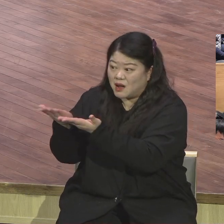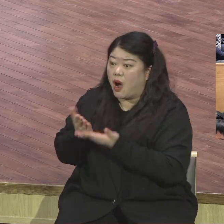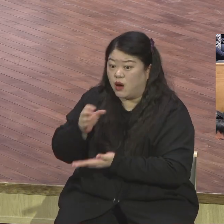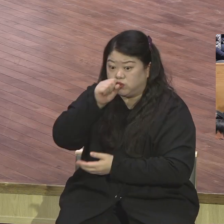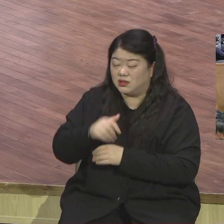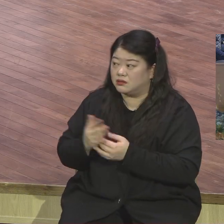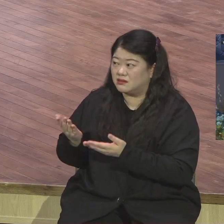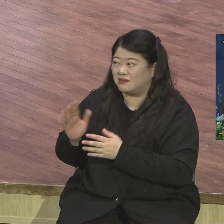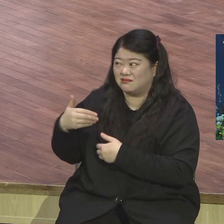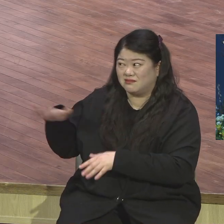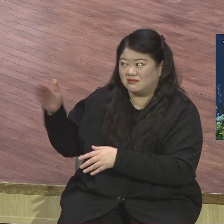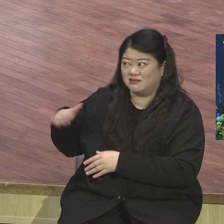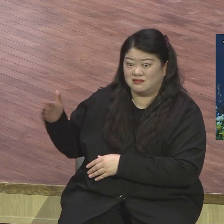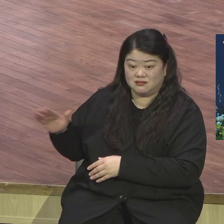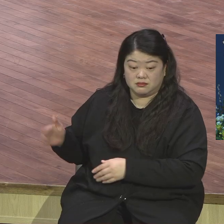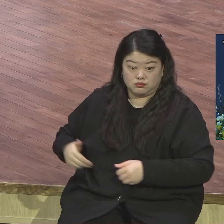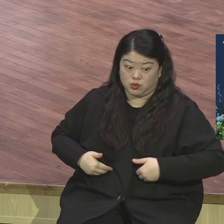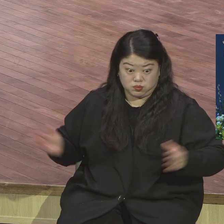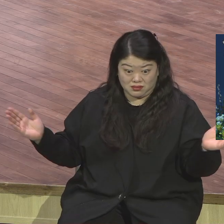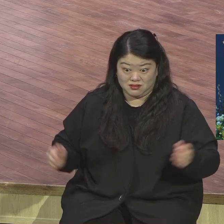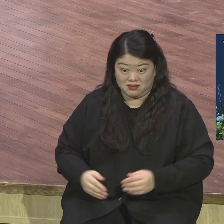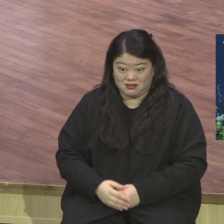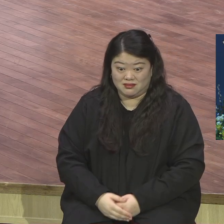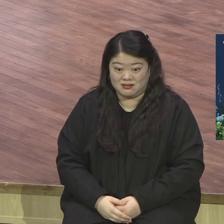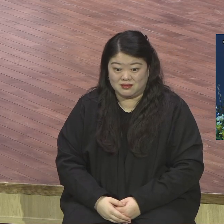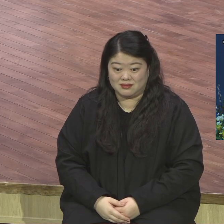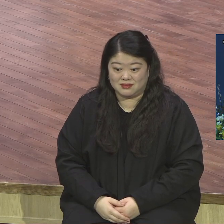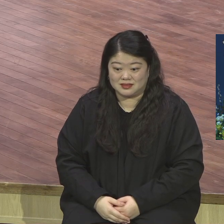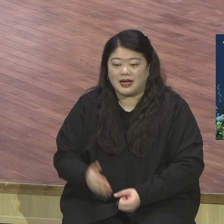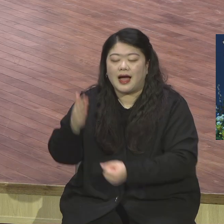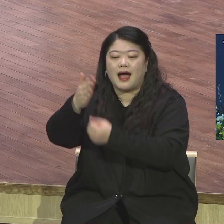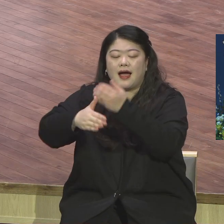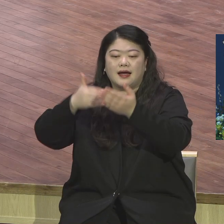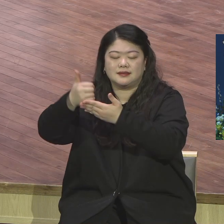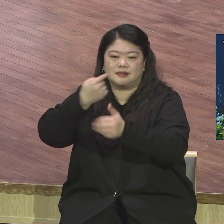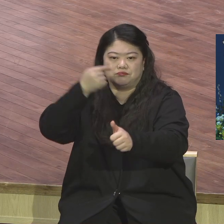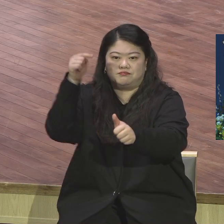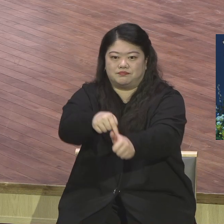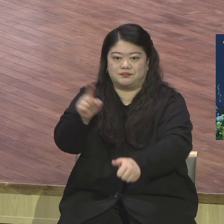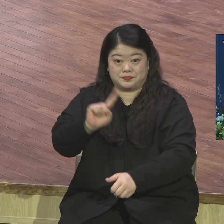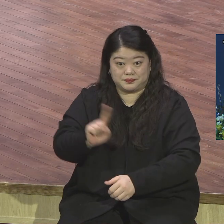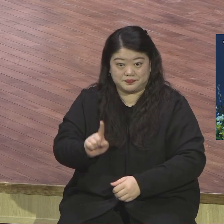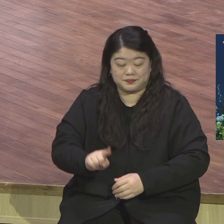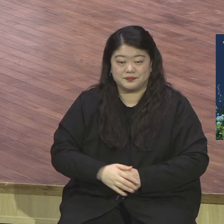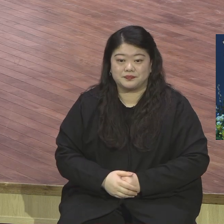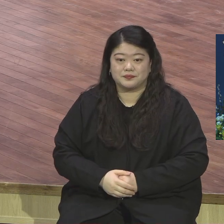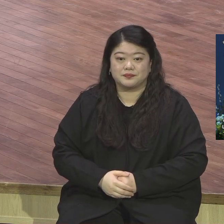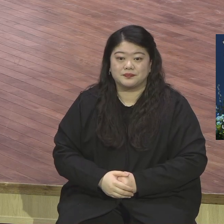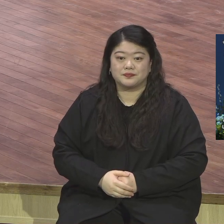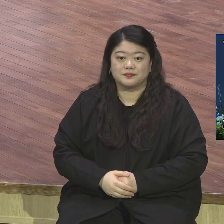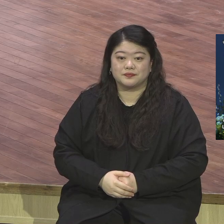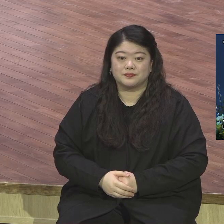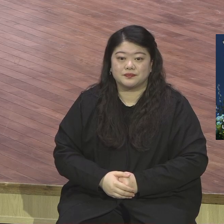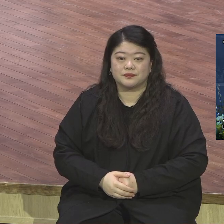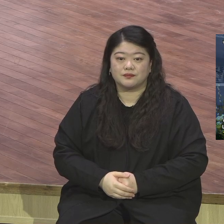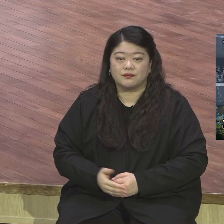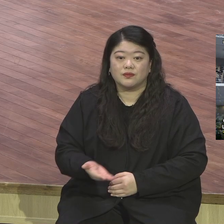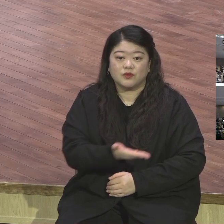학교를 통해서 이렇게 선포하라고 말씀하십니다 21절입니다 너는 유라총독